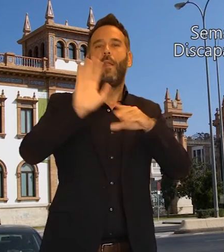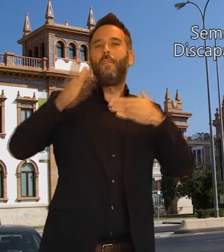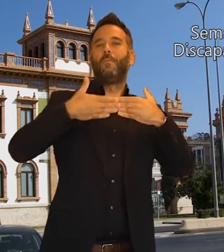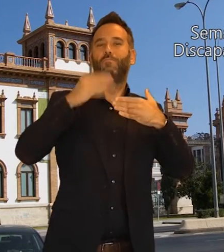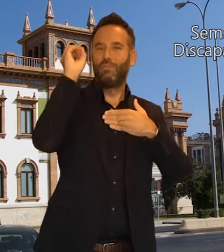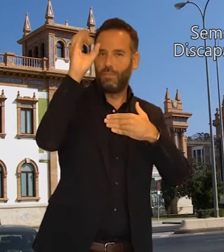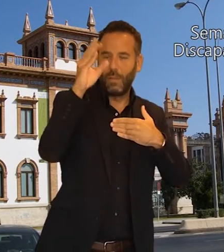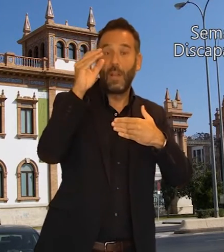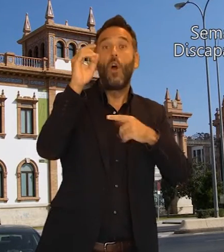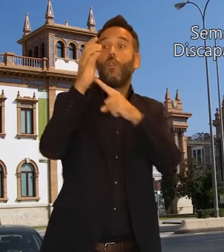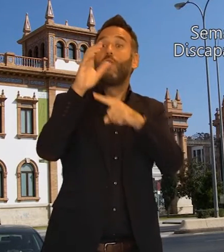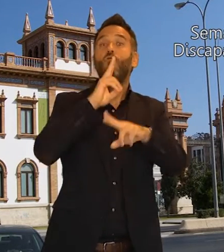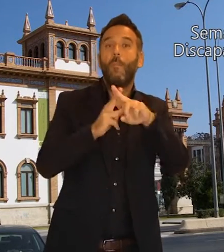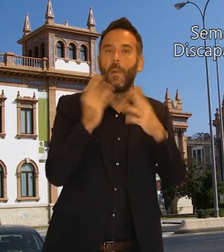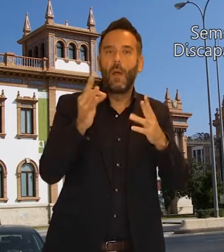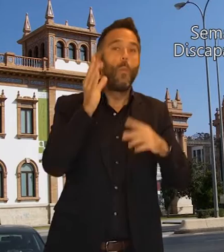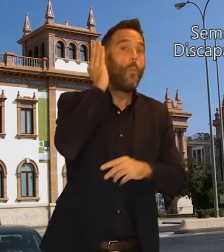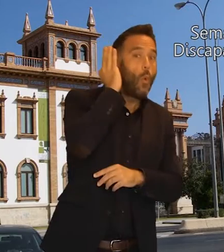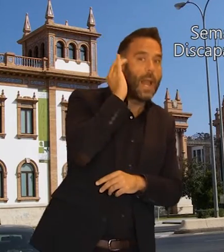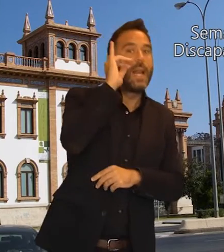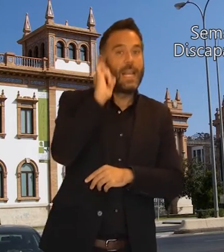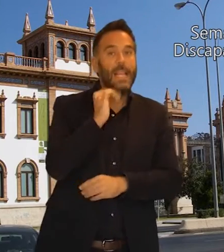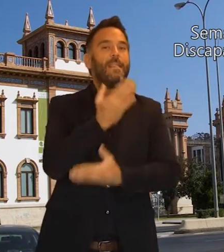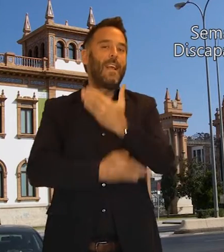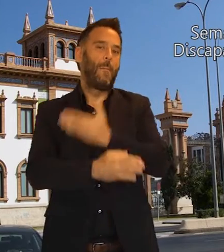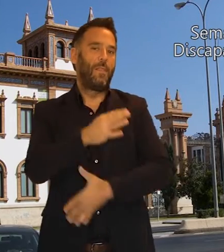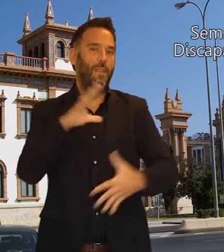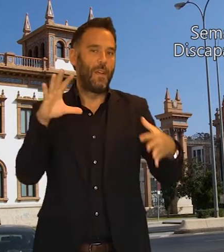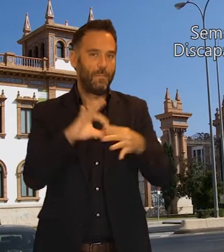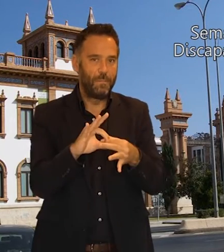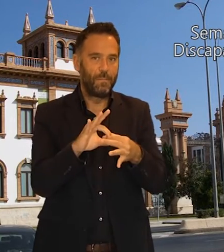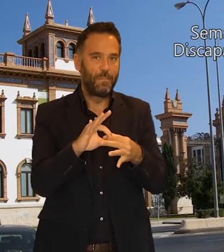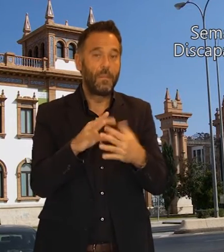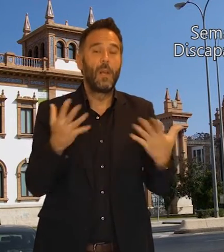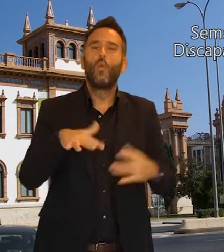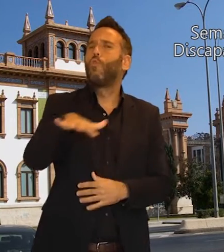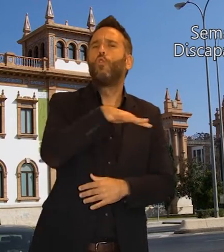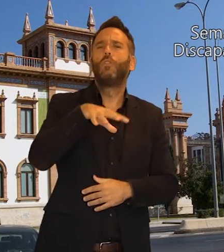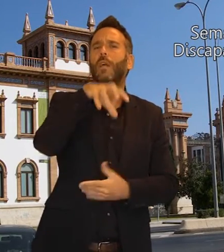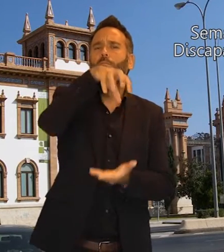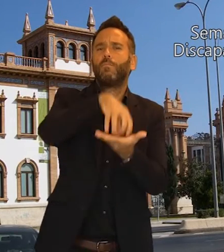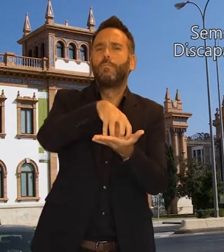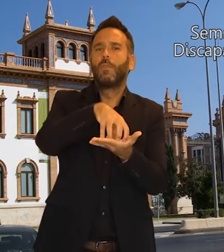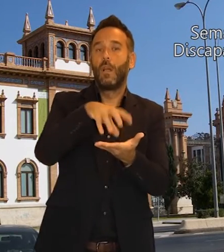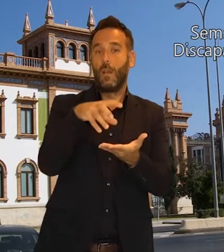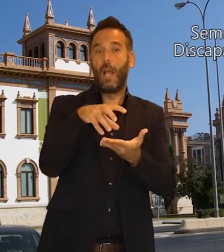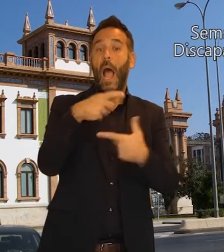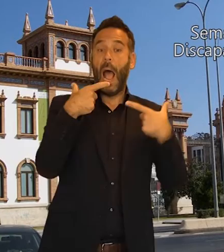de celebración es en el Área de Derechos Sociales, en el Salón de Actos, en la calle Concejal Muñoz